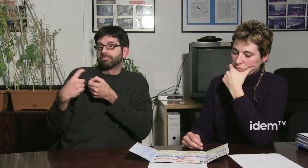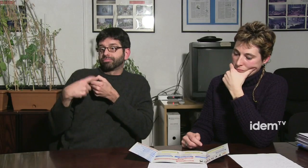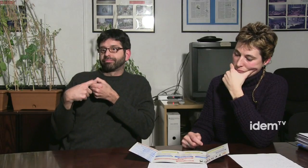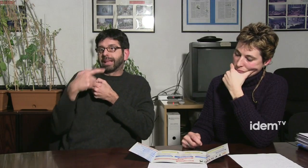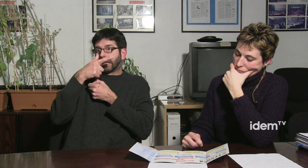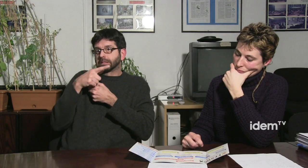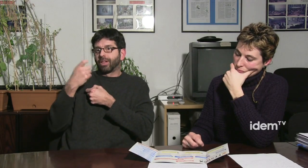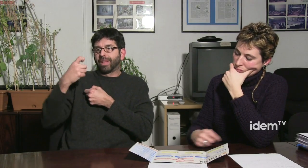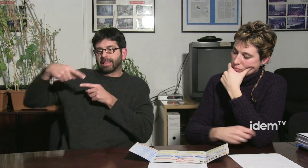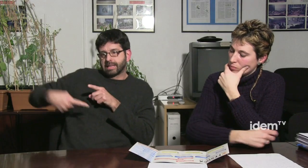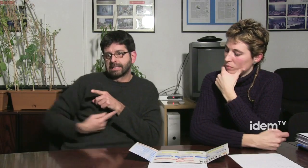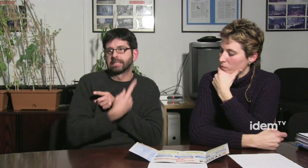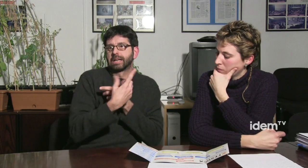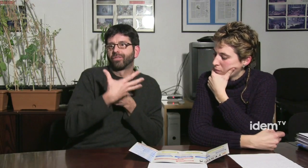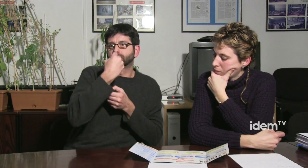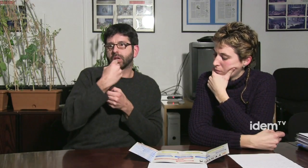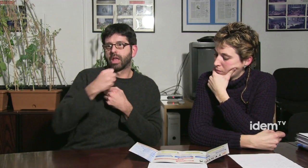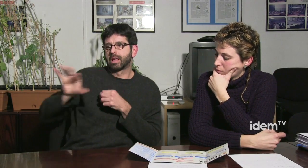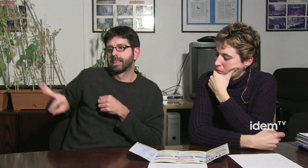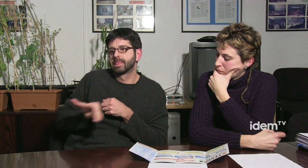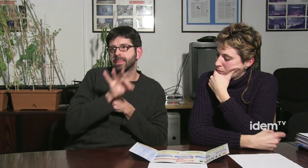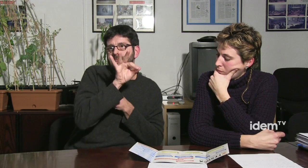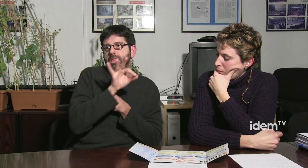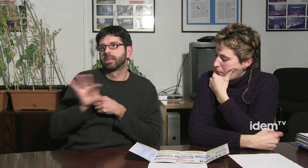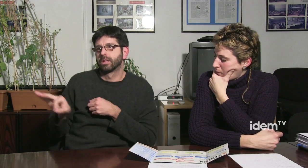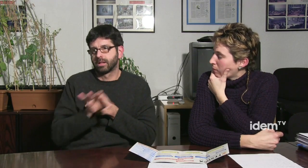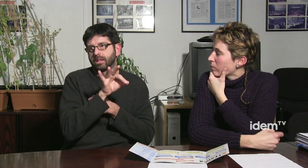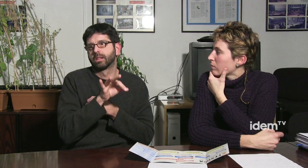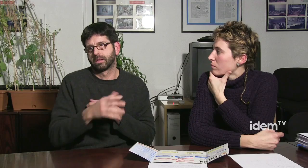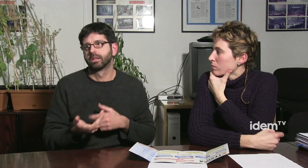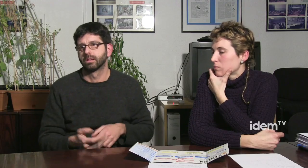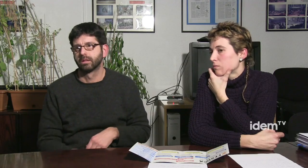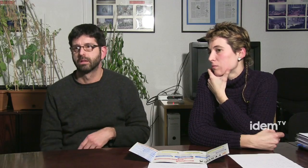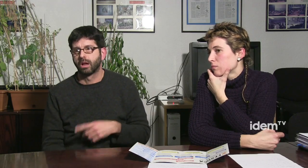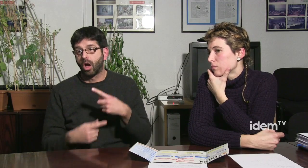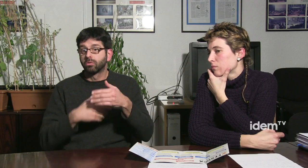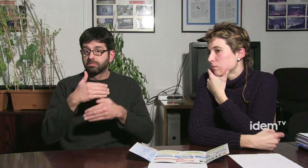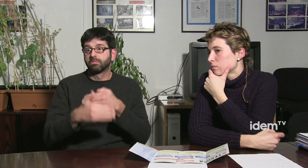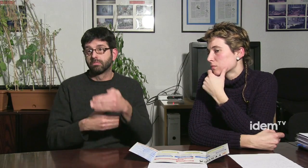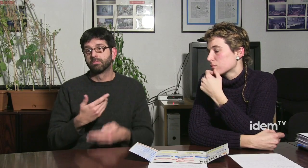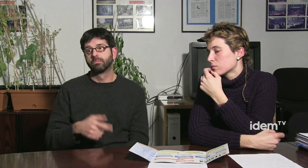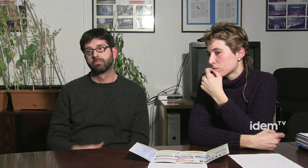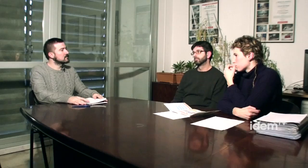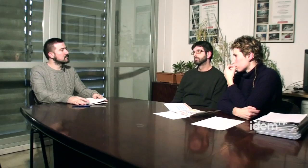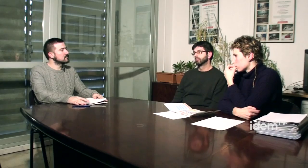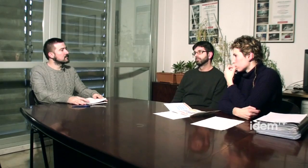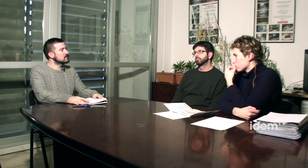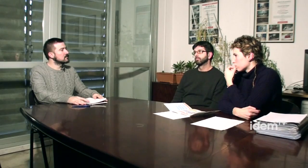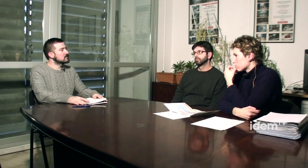signes i intentar que participéssim més seria també com una via que a través de l'AMDA